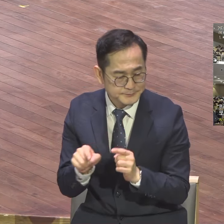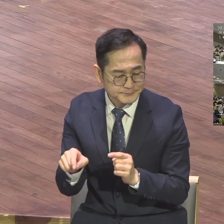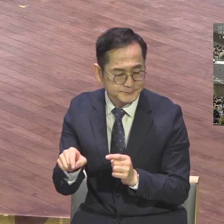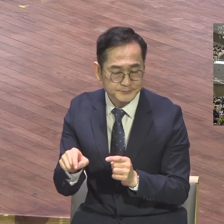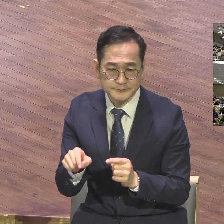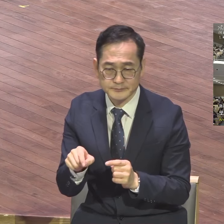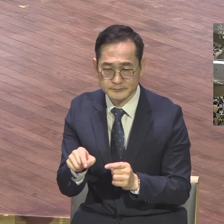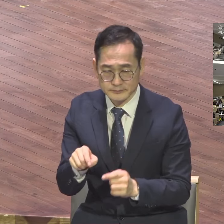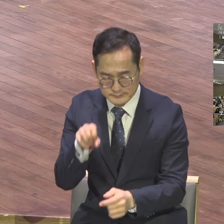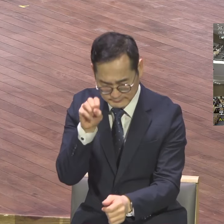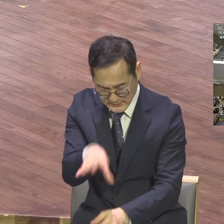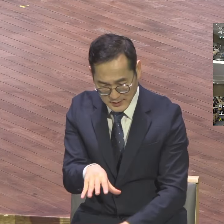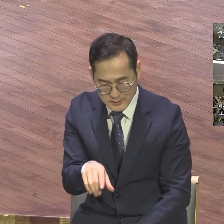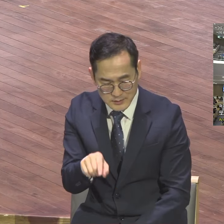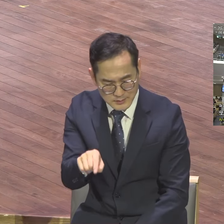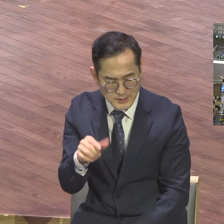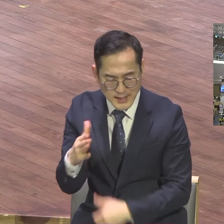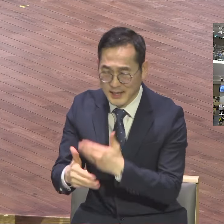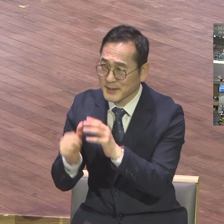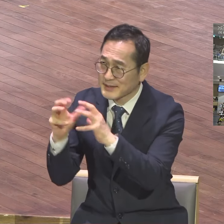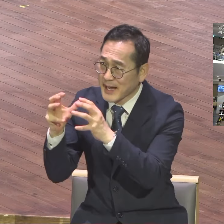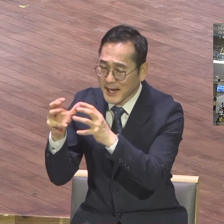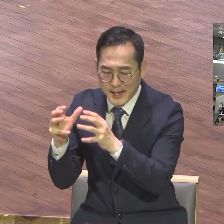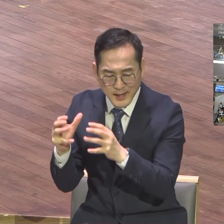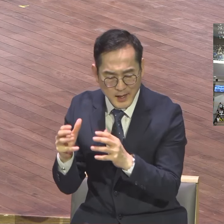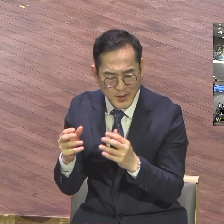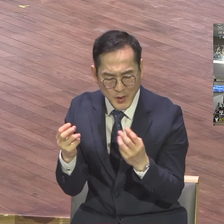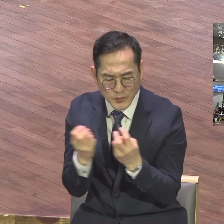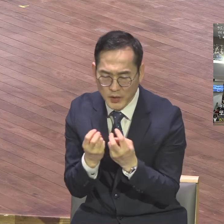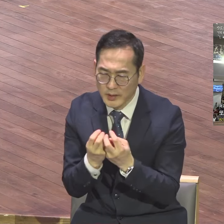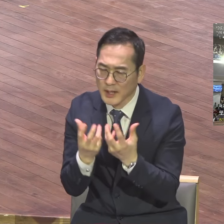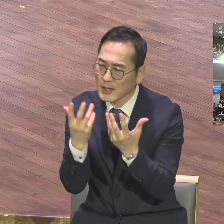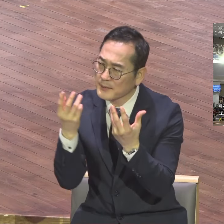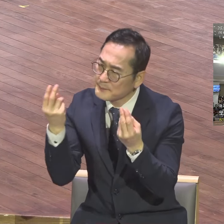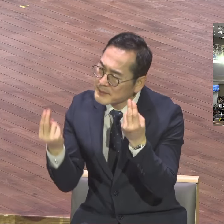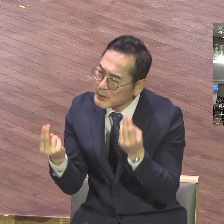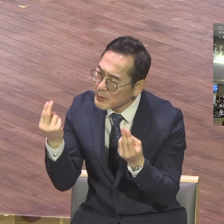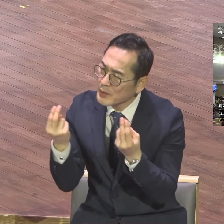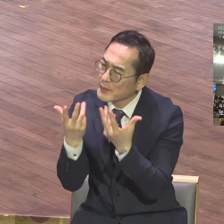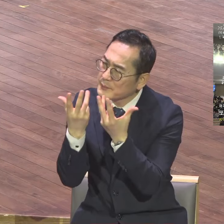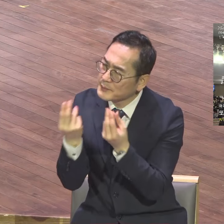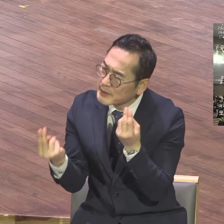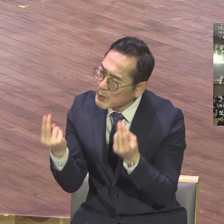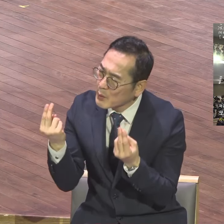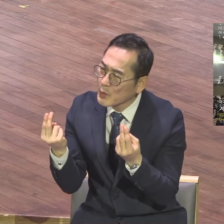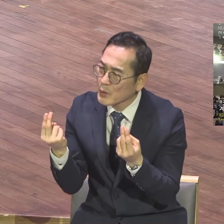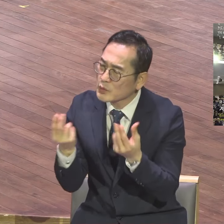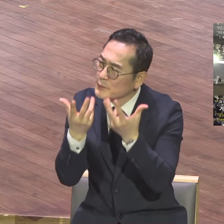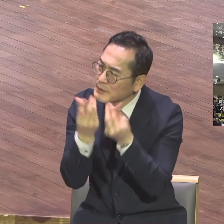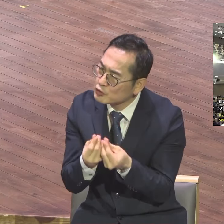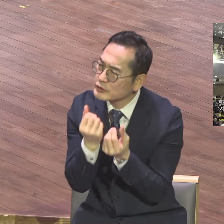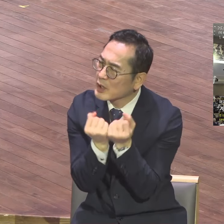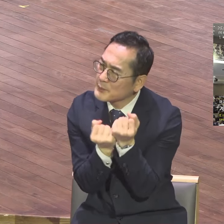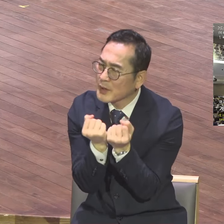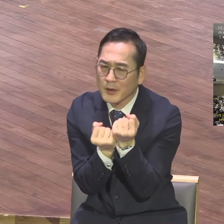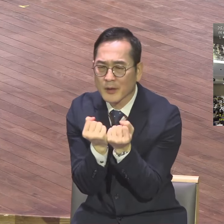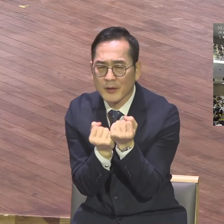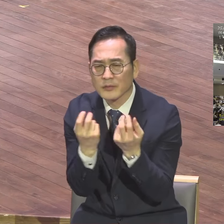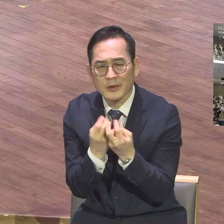하나님의 나라를 어떻게 비교하며 또 무슨 비유로 나타낼까 개다시 하늘과